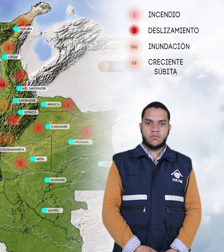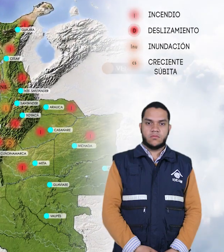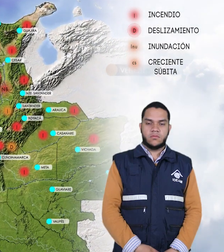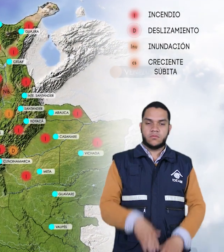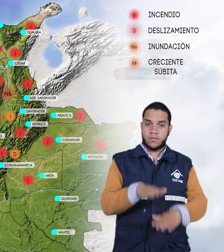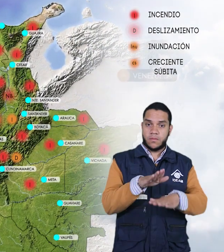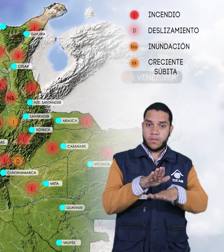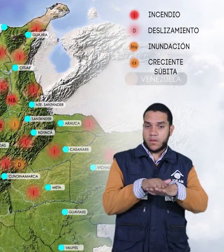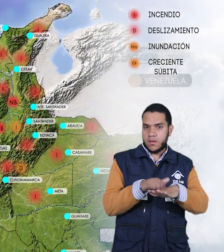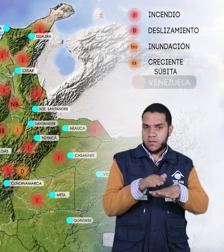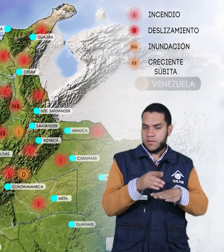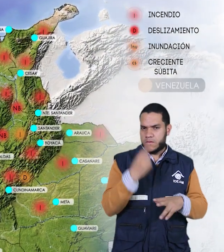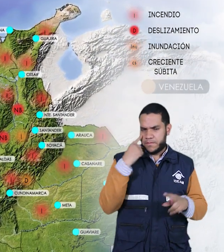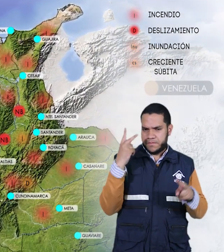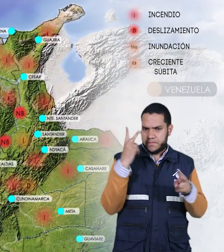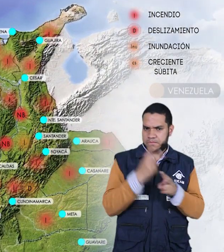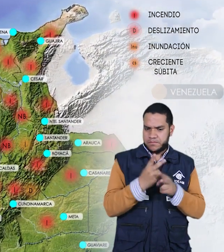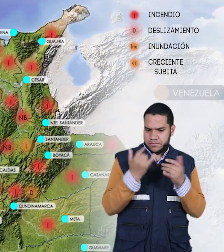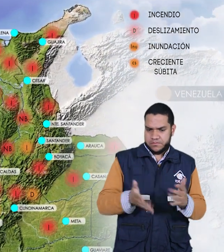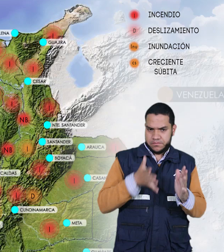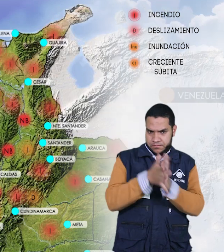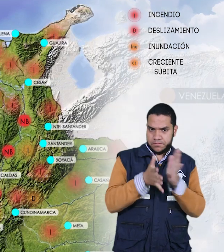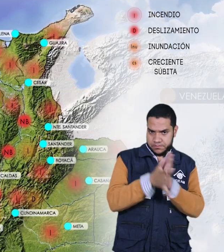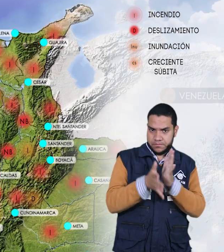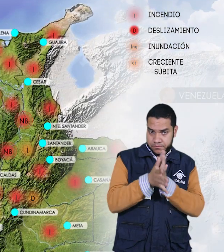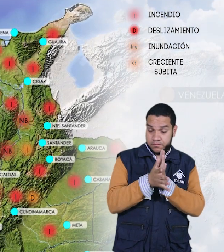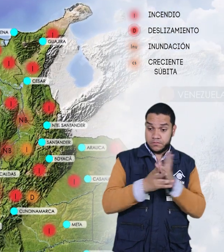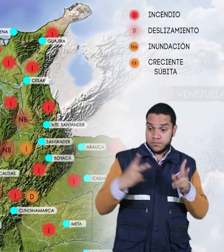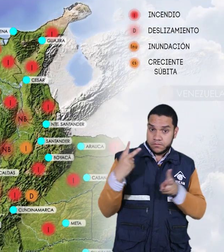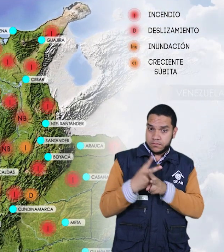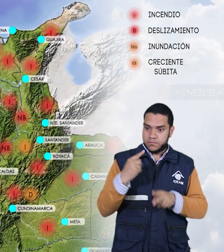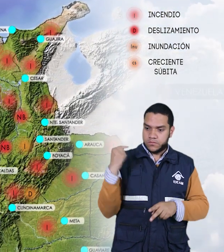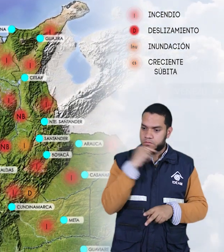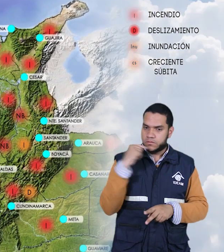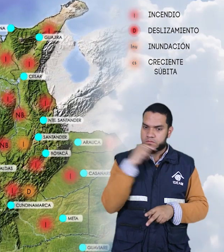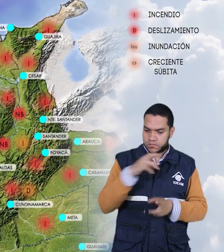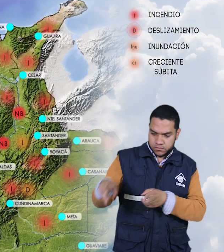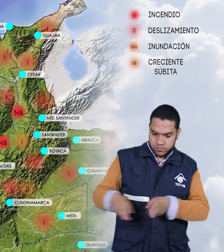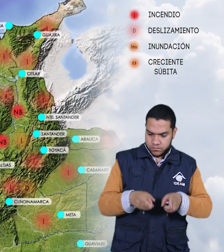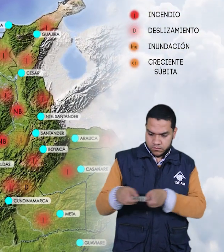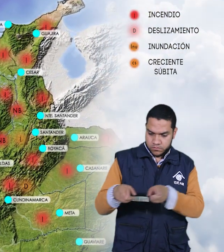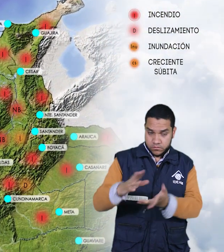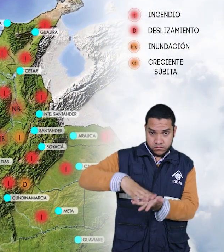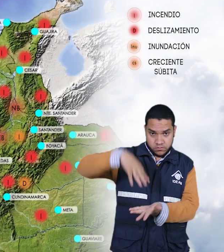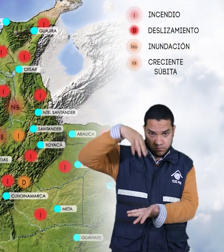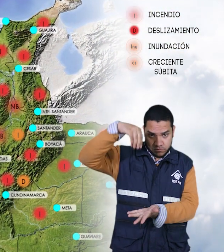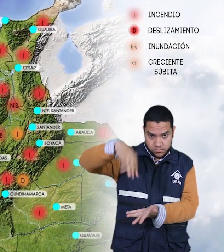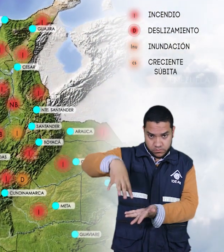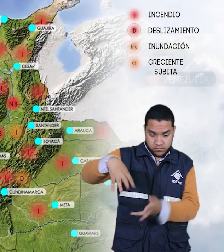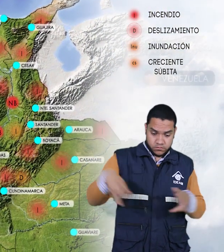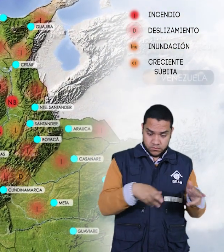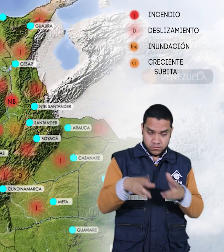Las alertas que continúan vigentes hasta el momento son las siguientes. En alerta roja por niveles bajos en las cuencas de los